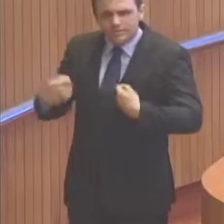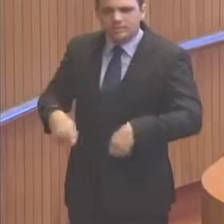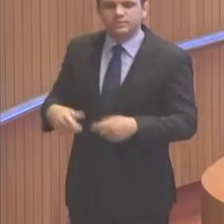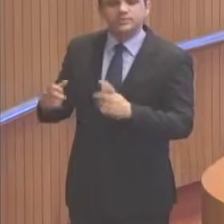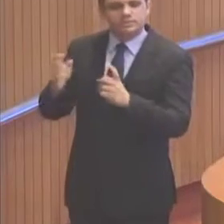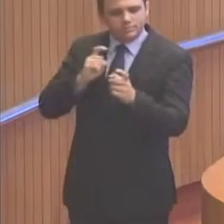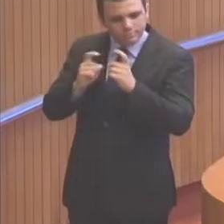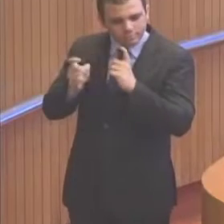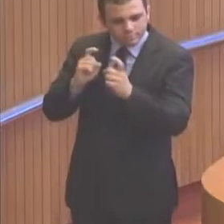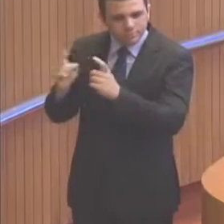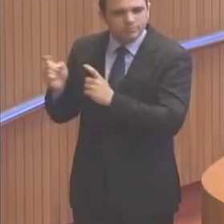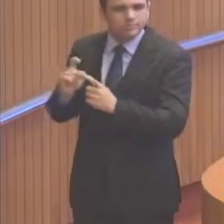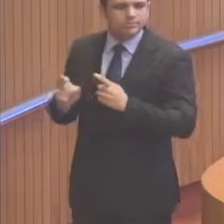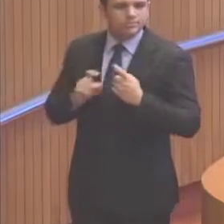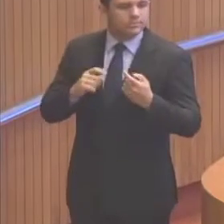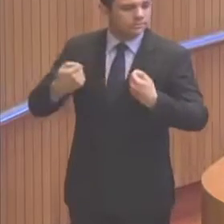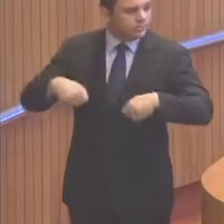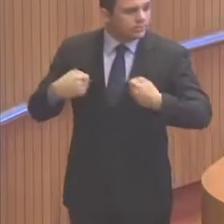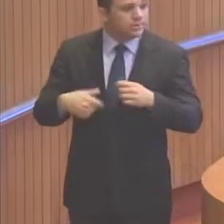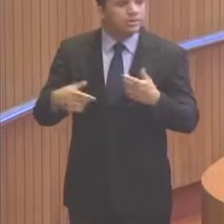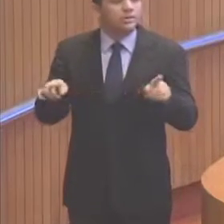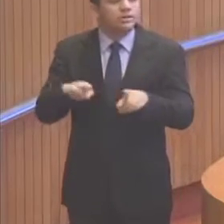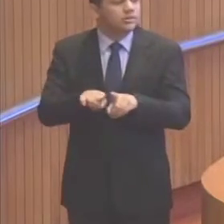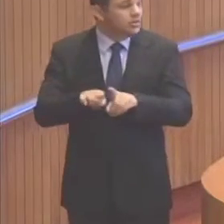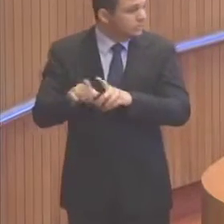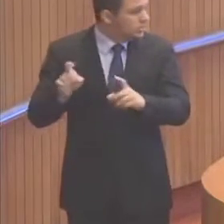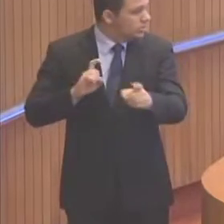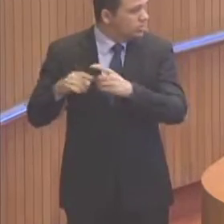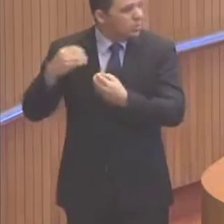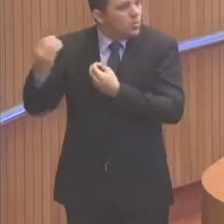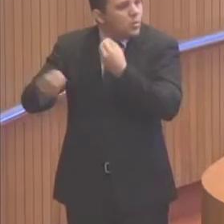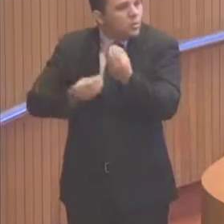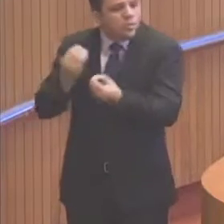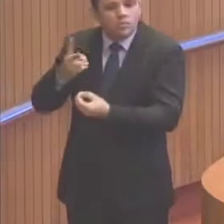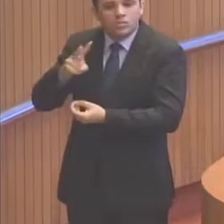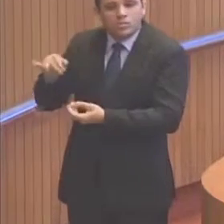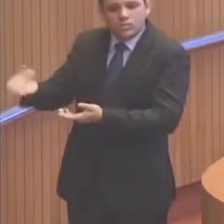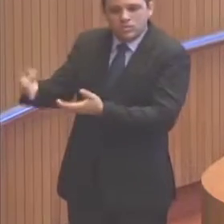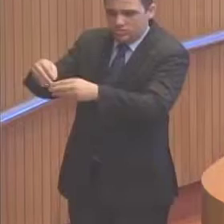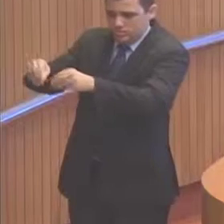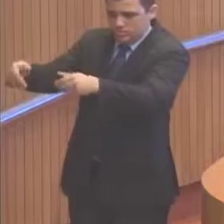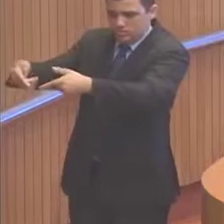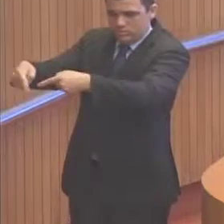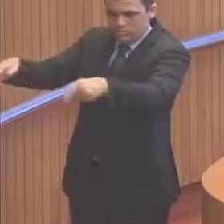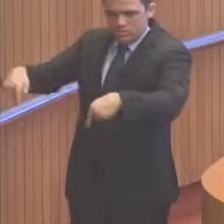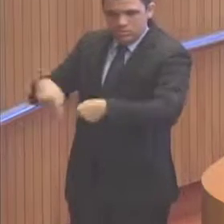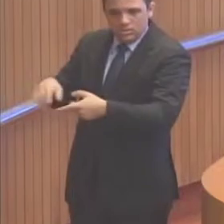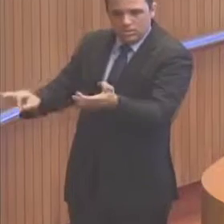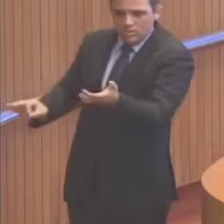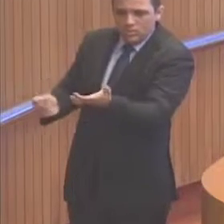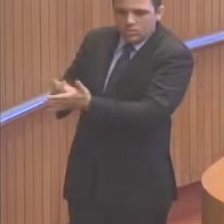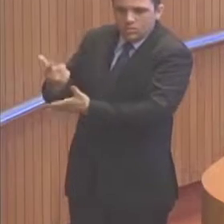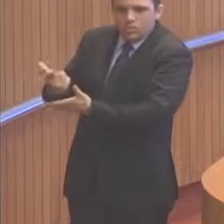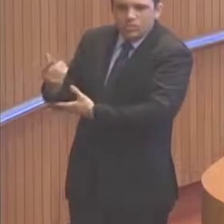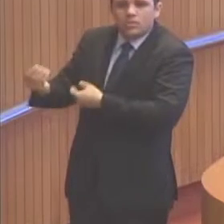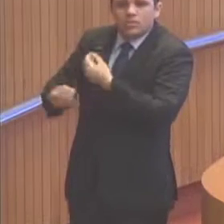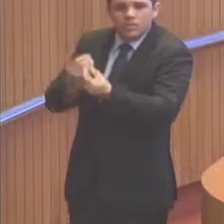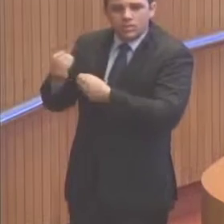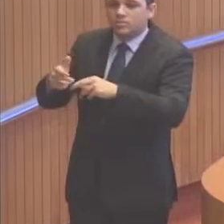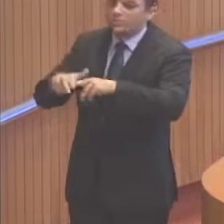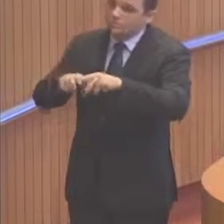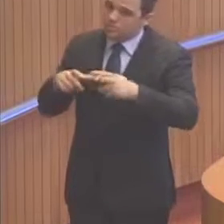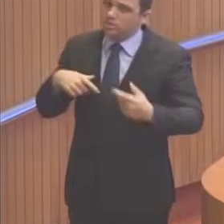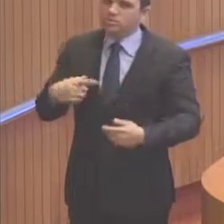Inclusive, temos que discutir a forma de aquisição desse terreno, porque há uma dúvida na